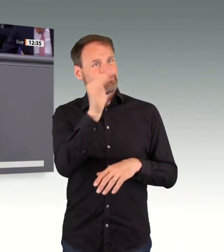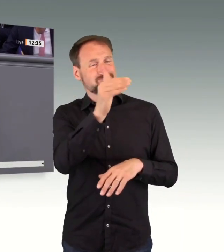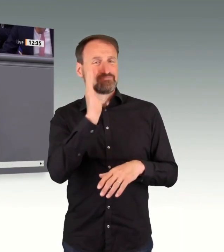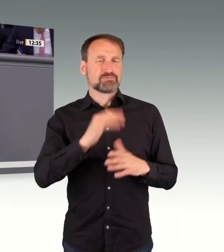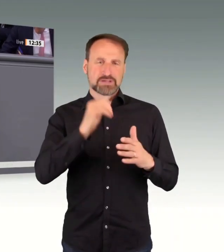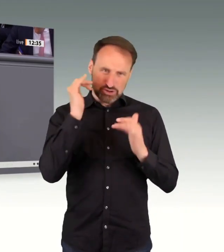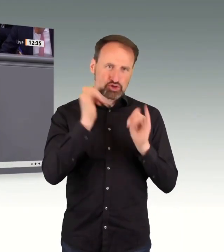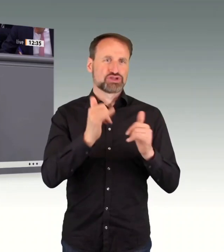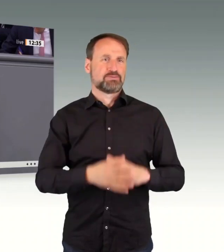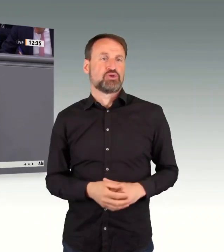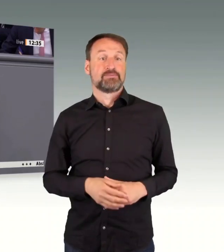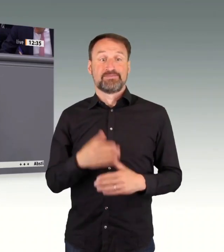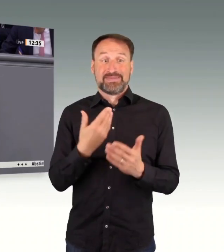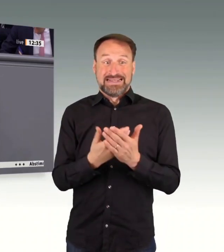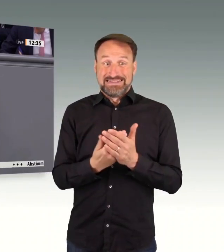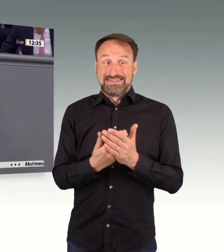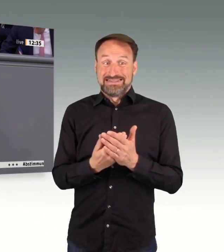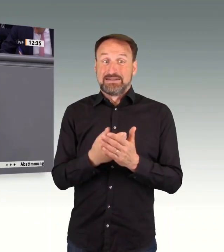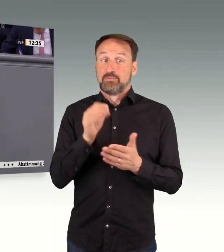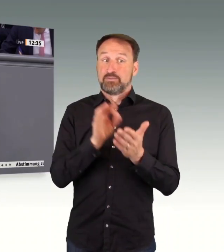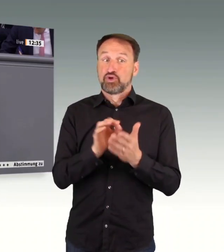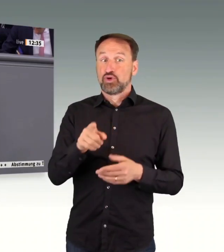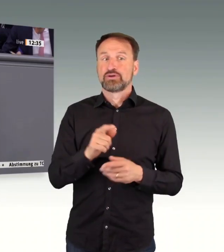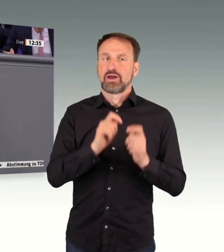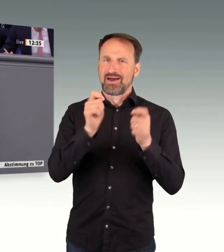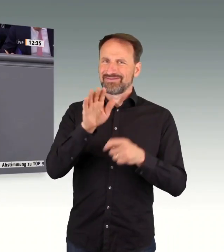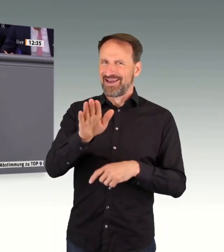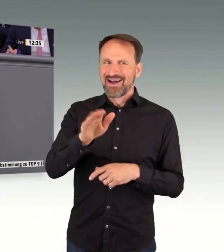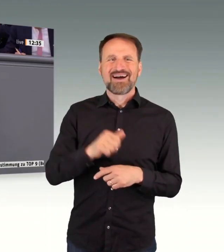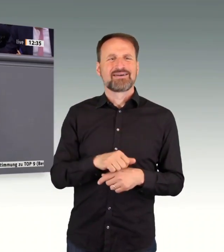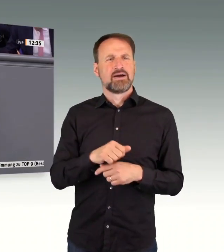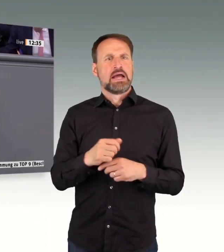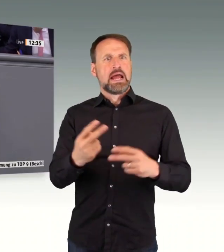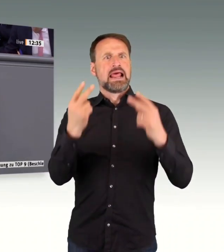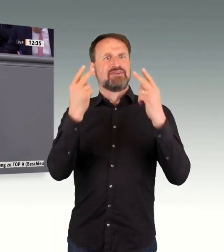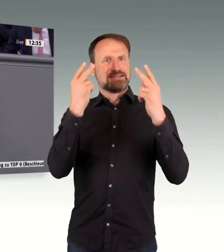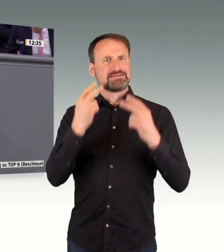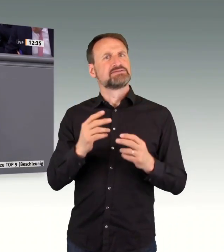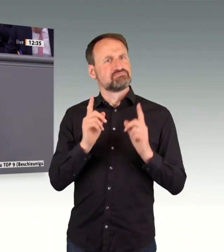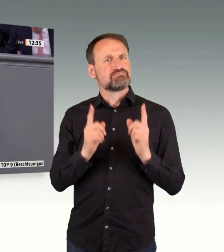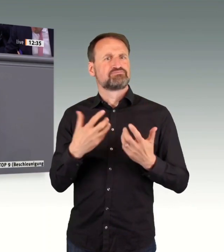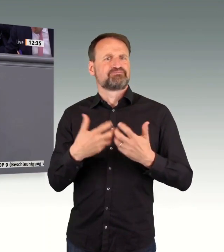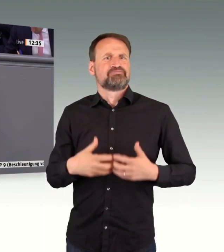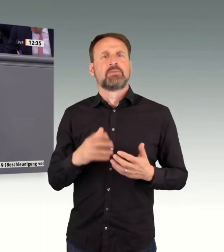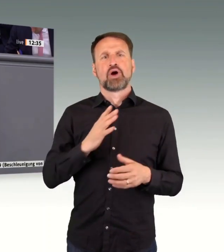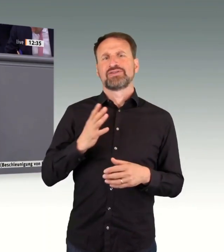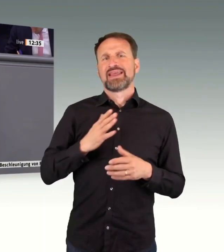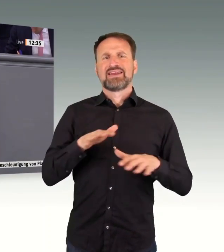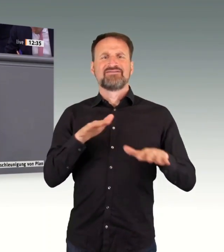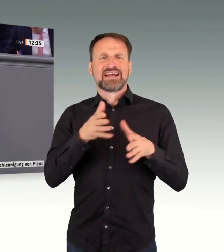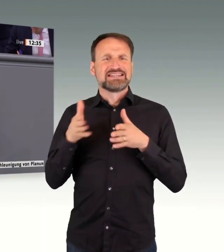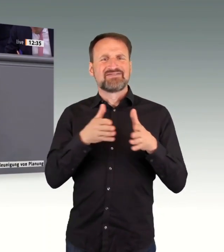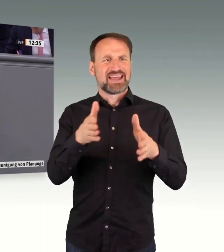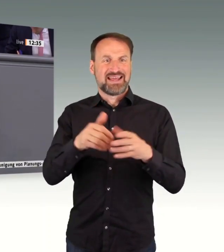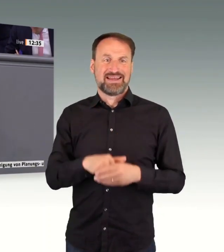verstärkte Digitalisierung. Auch das ist völlig korrekt. Die Ampel konzentriert sich auf die Sanierung und Instandsetzung